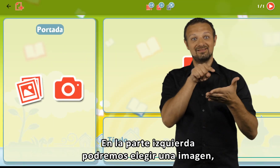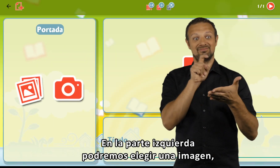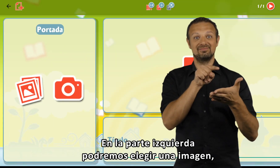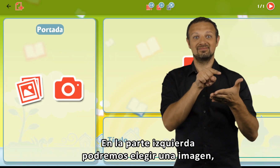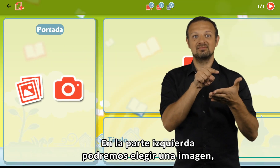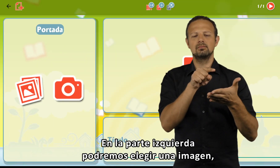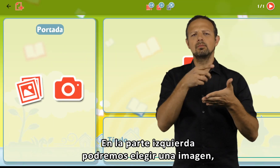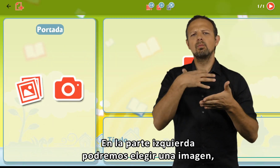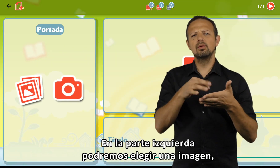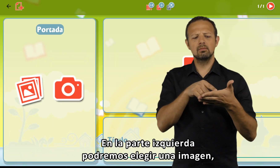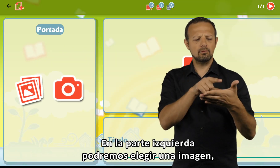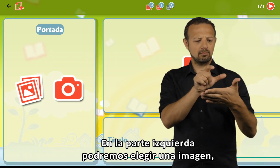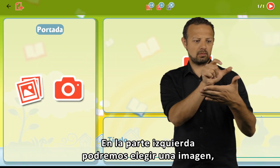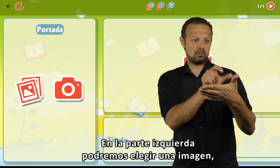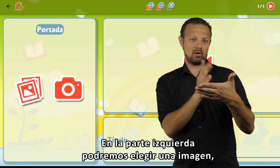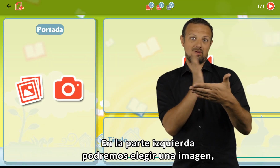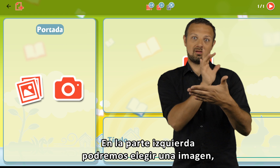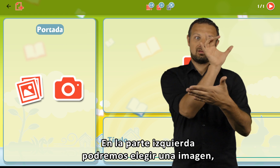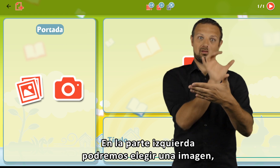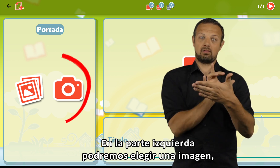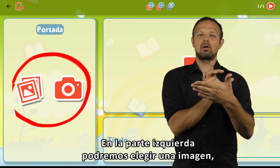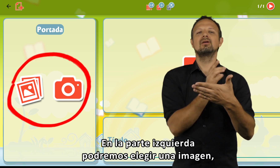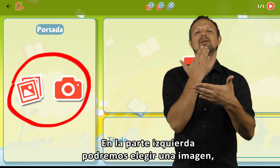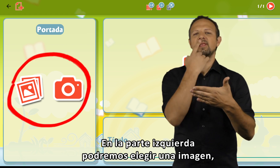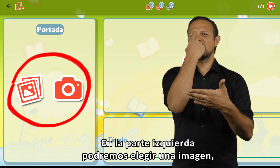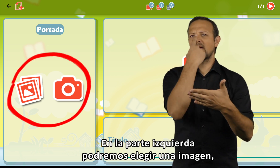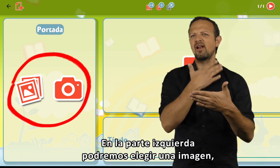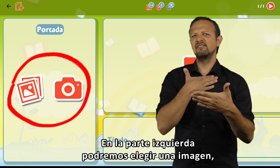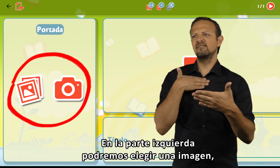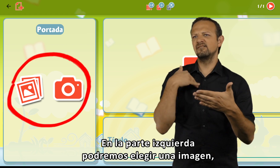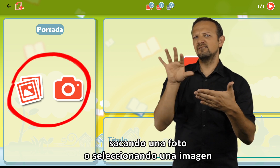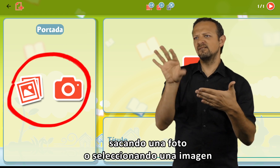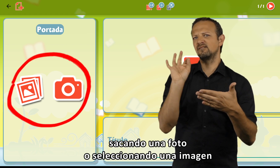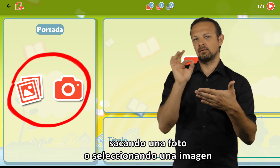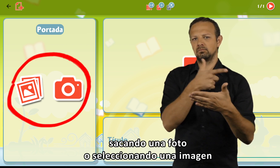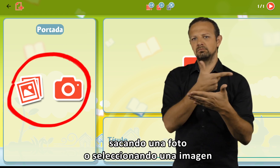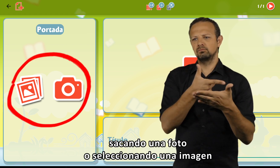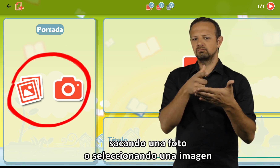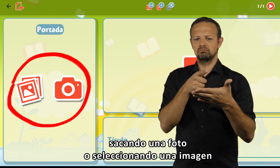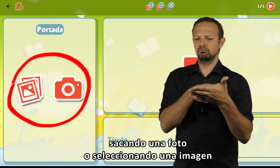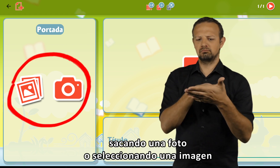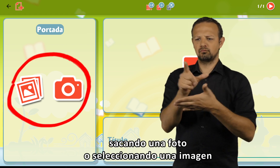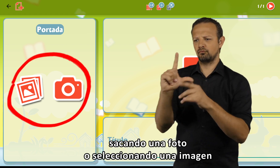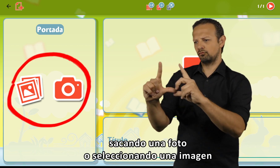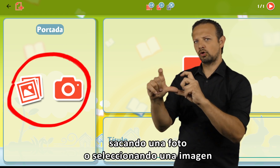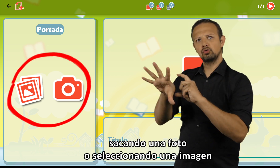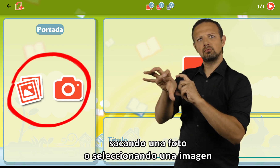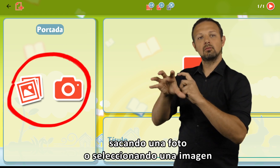En la parte izquierda, podremos elegir una imagen, sacando una foto o seleccionando una imagen